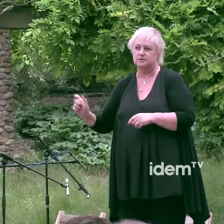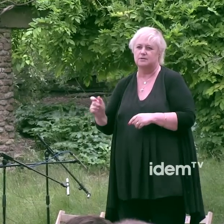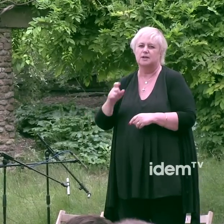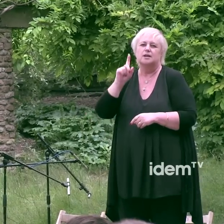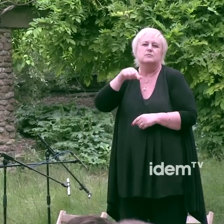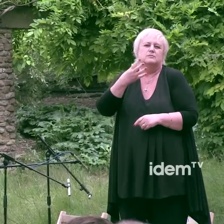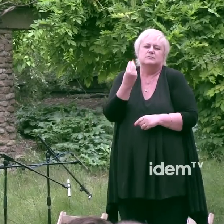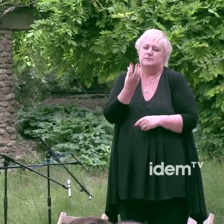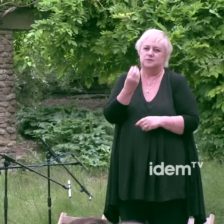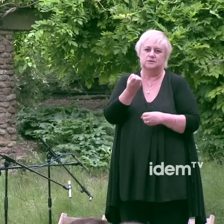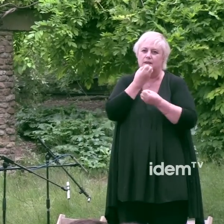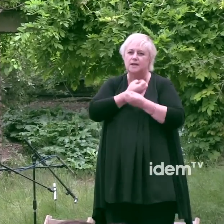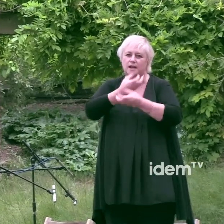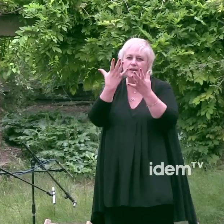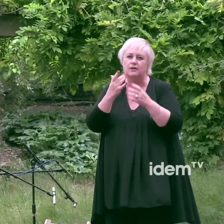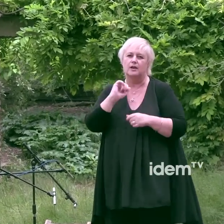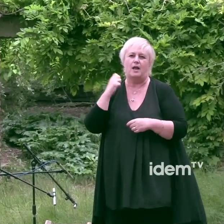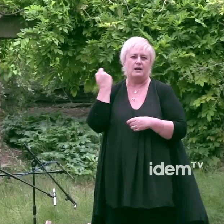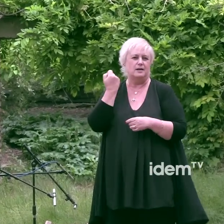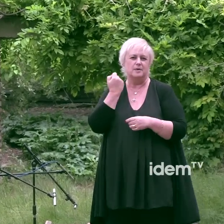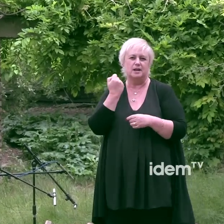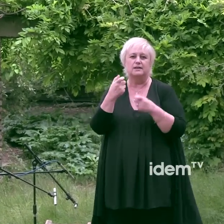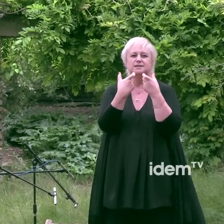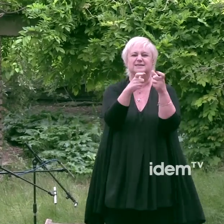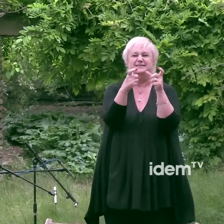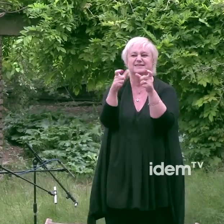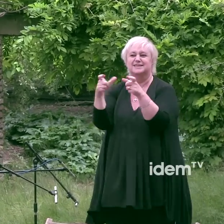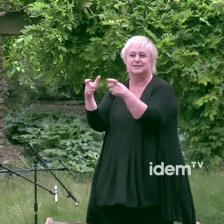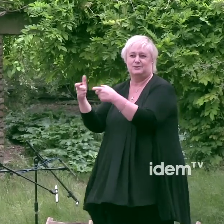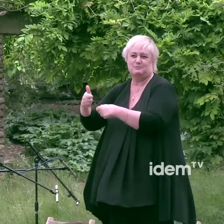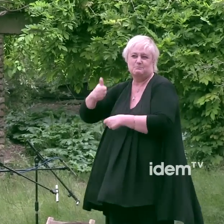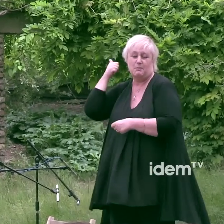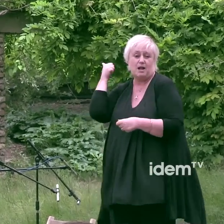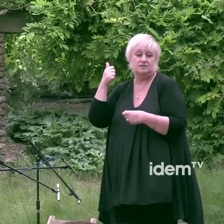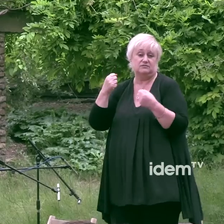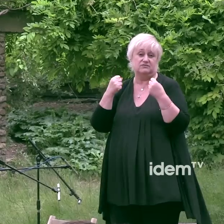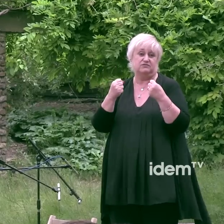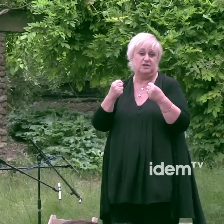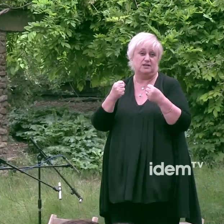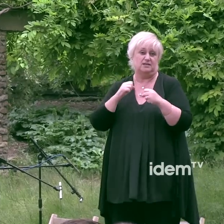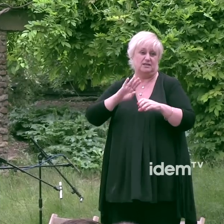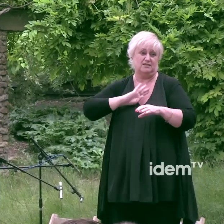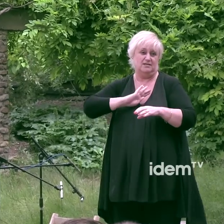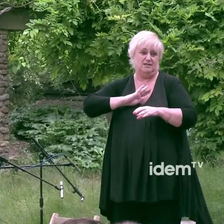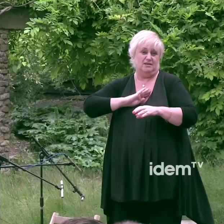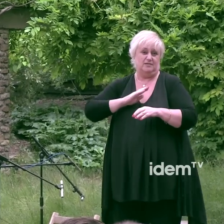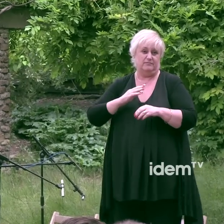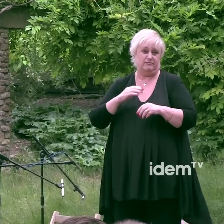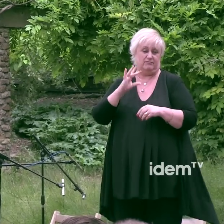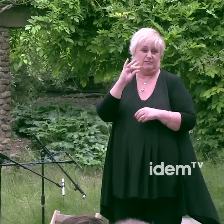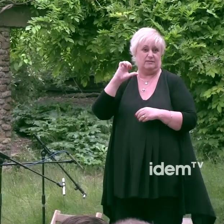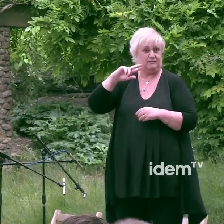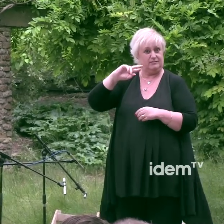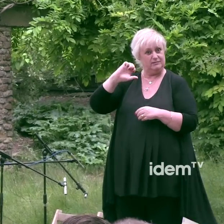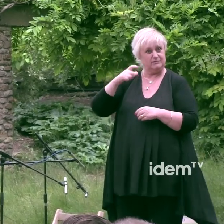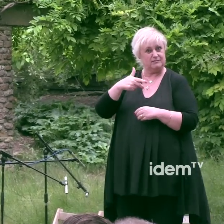declaracions públiques i amenaces dels sectors més rancis i involucionistes de la nostra societat. La relació entre